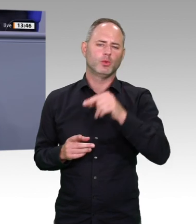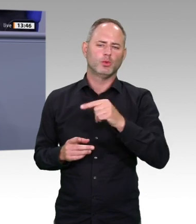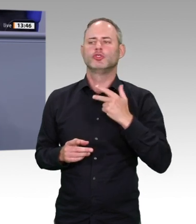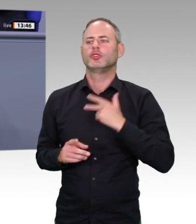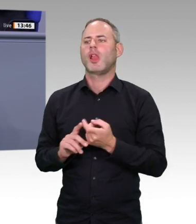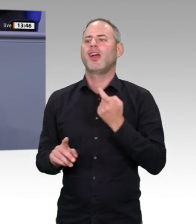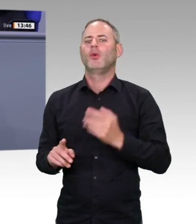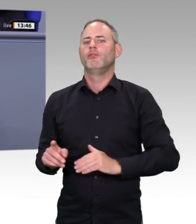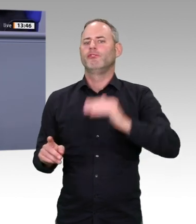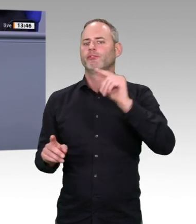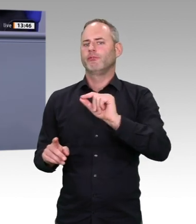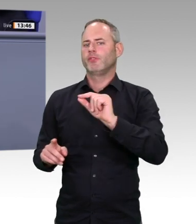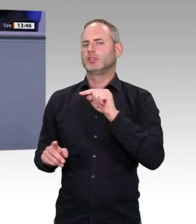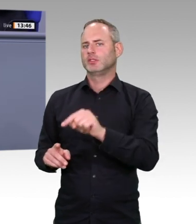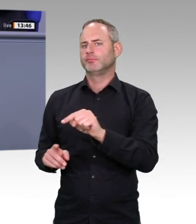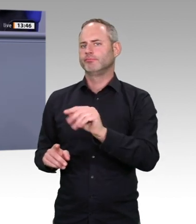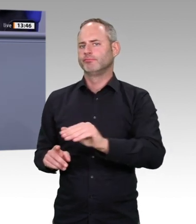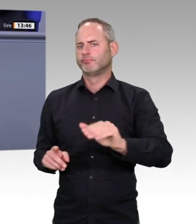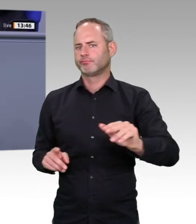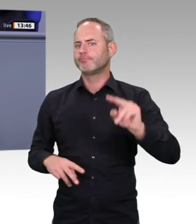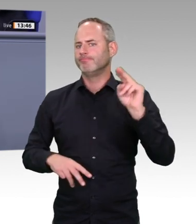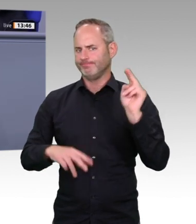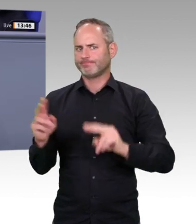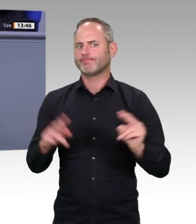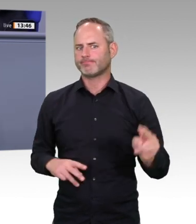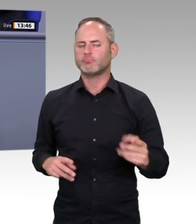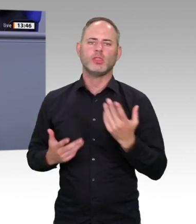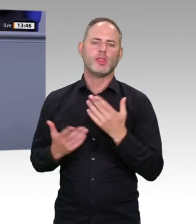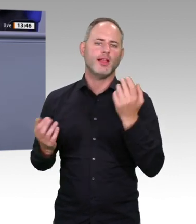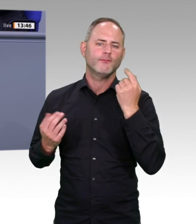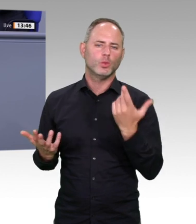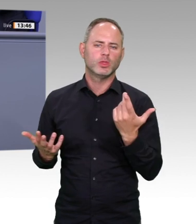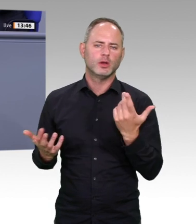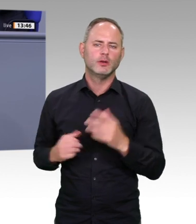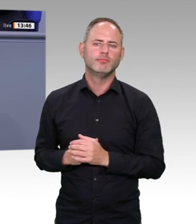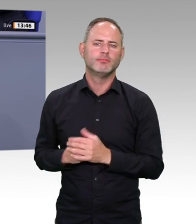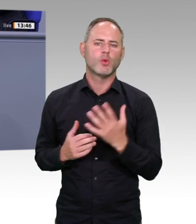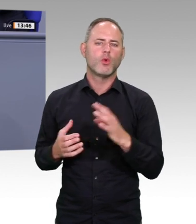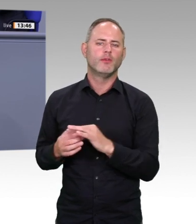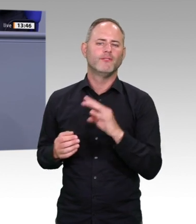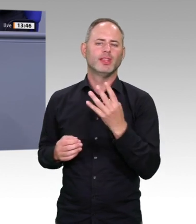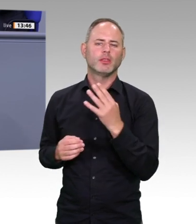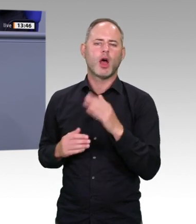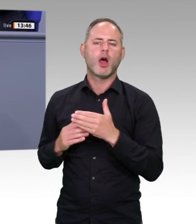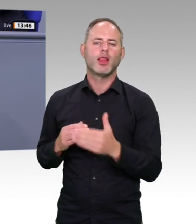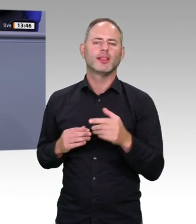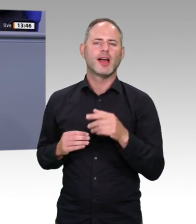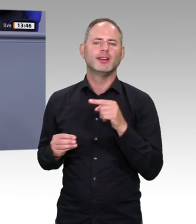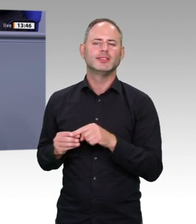aufbauen, die ein nachhaltiges Leben, einen Einklang mit der Natur und der Zivilgesellschaft ermöglichen. Dazu